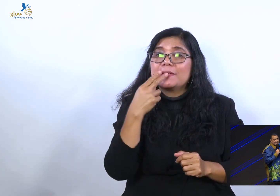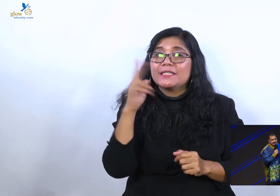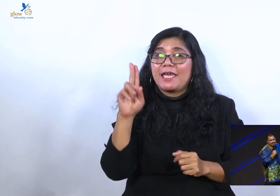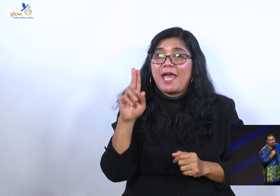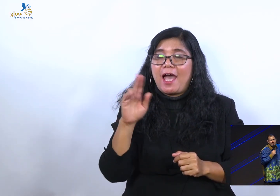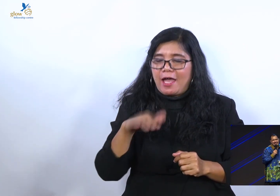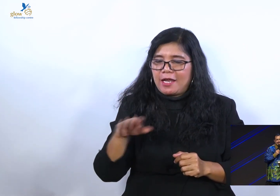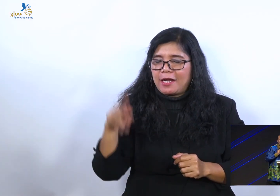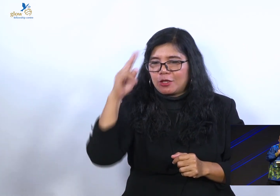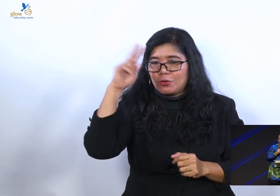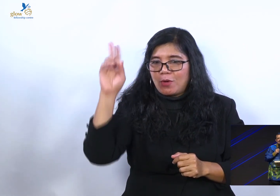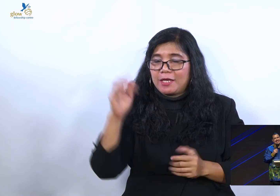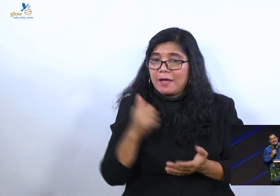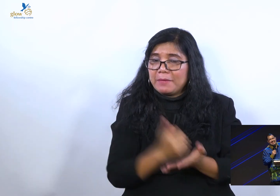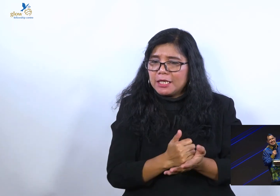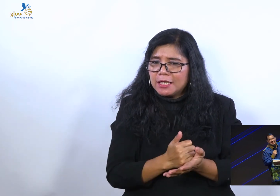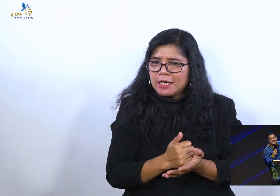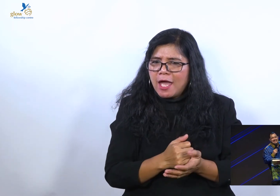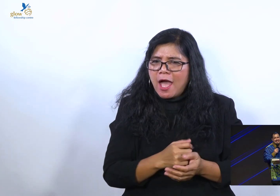Kenapa kita berbuat baik?